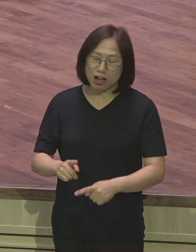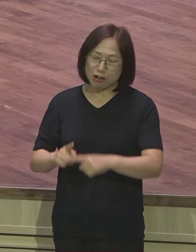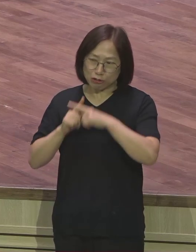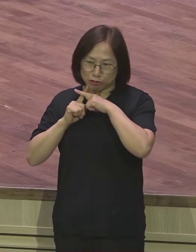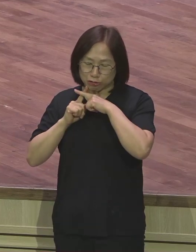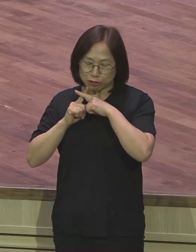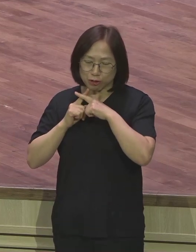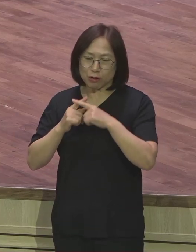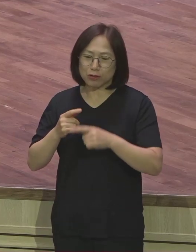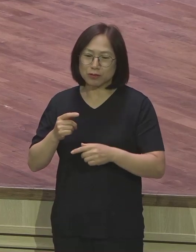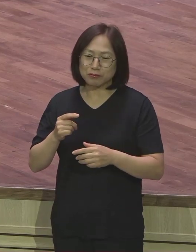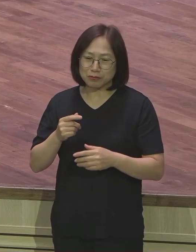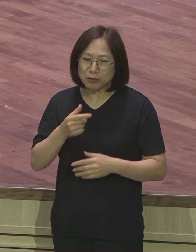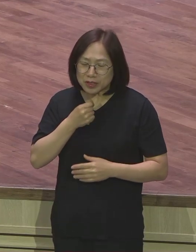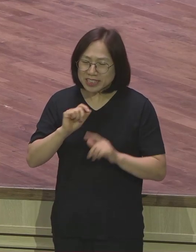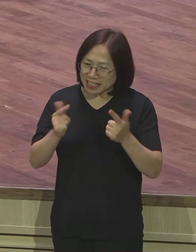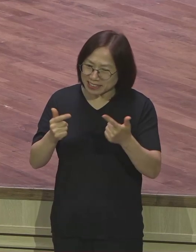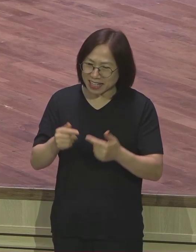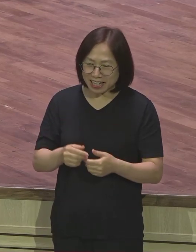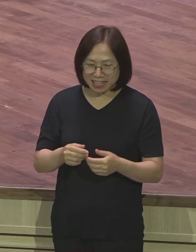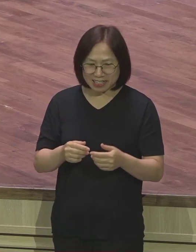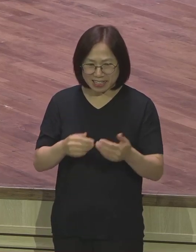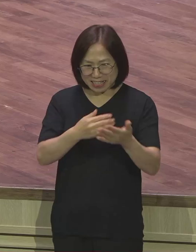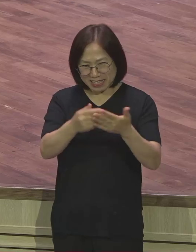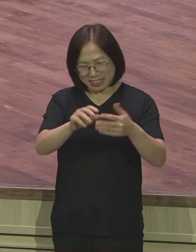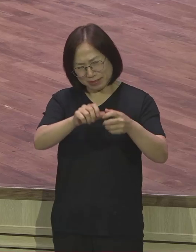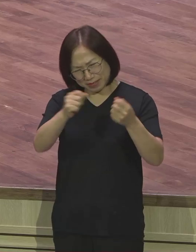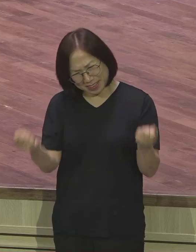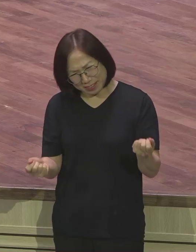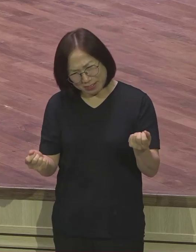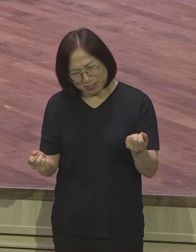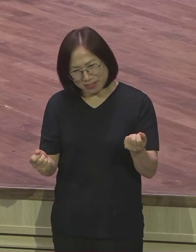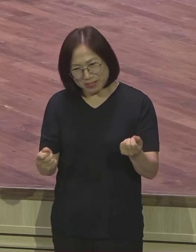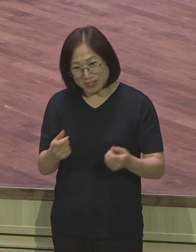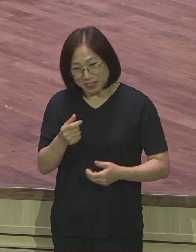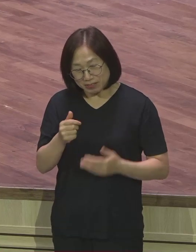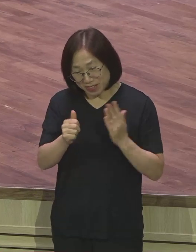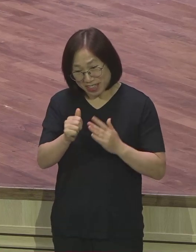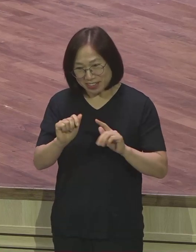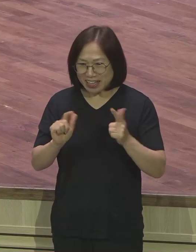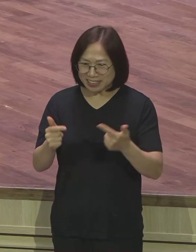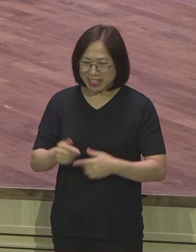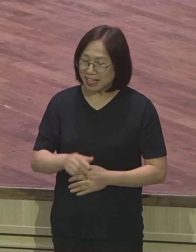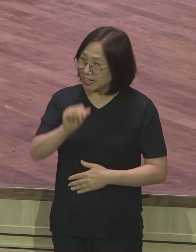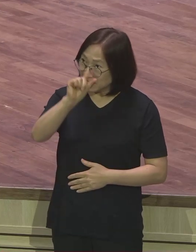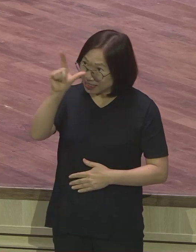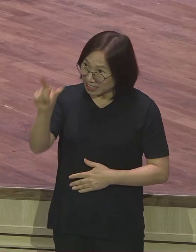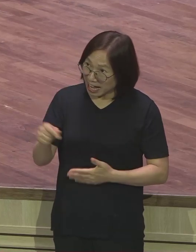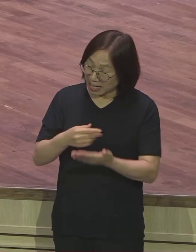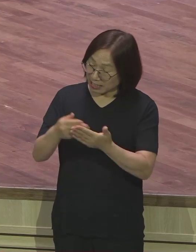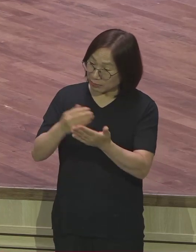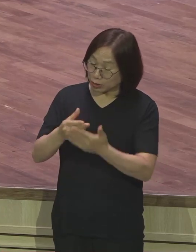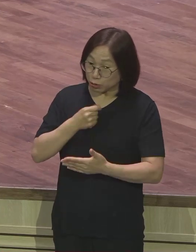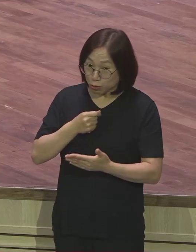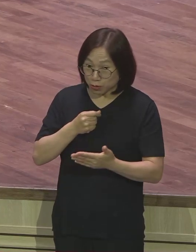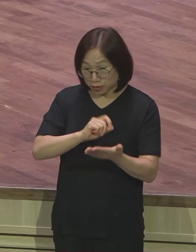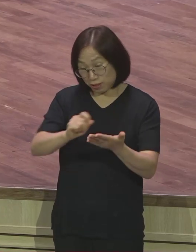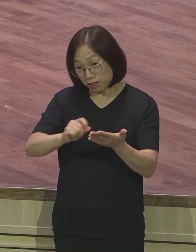찢으면서 그를 바라는 건 아니었는데 달을 그리면서 소원 빌 거냐고 하니까 아, 자기는 절대 그렇게 하지 않을 거라고